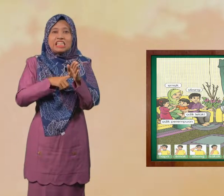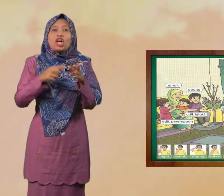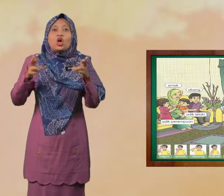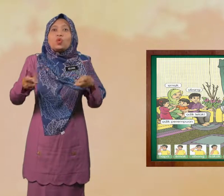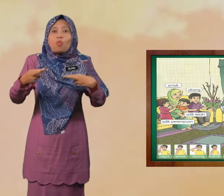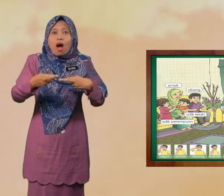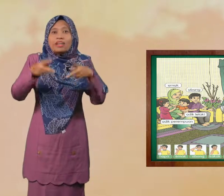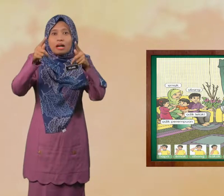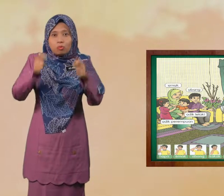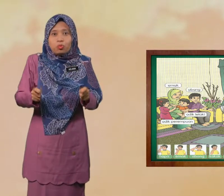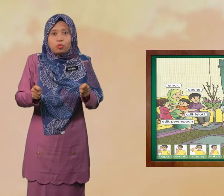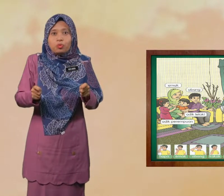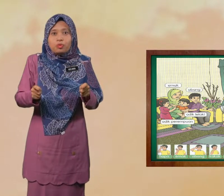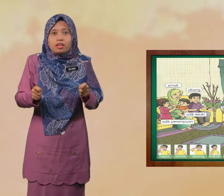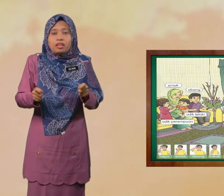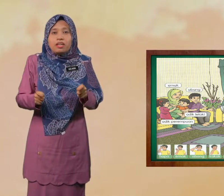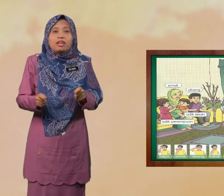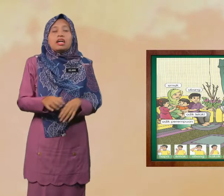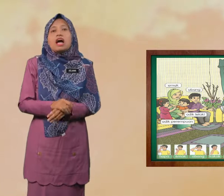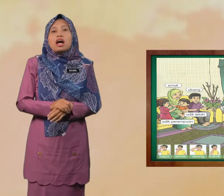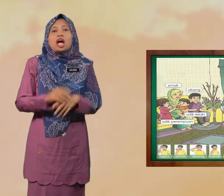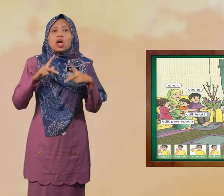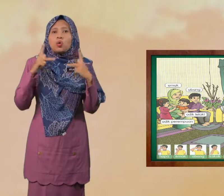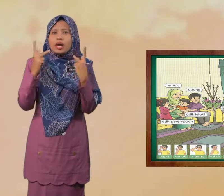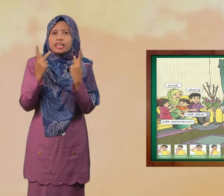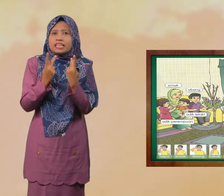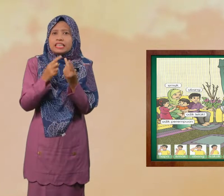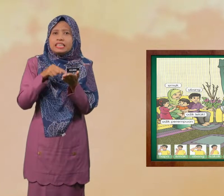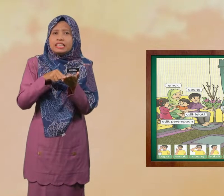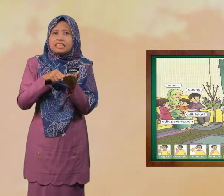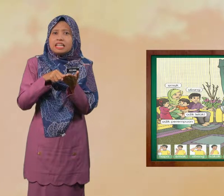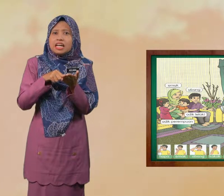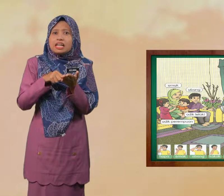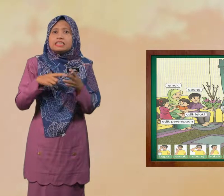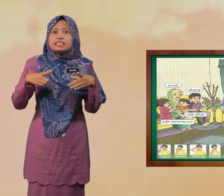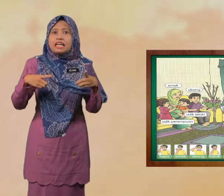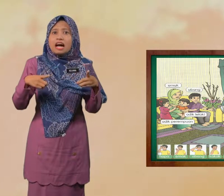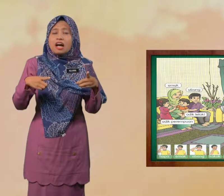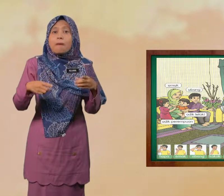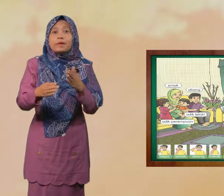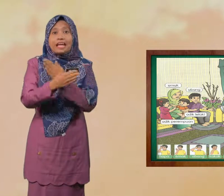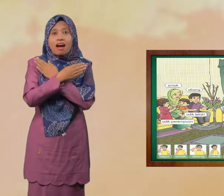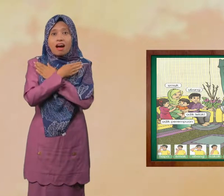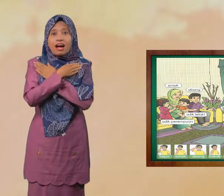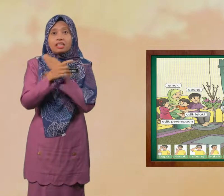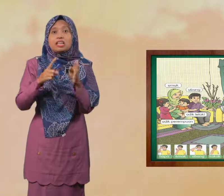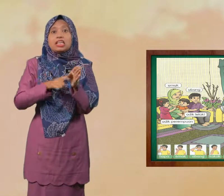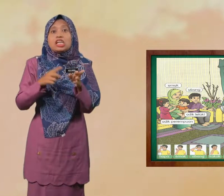ruang tamu Keluarga ini sedang berehat di